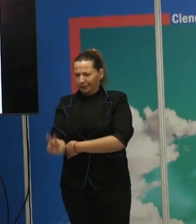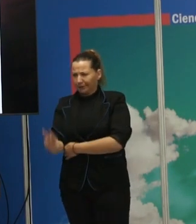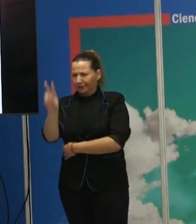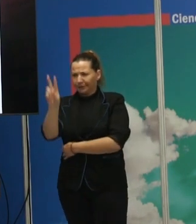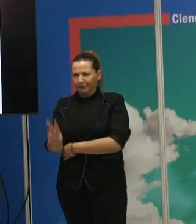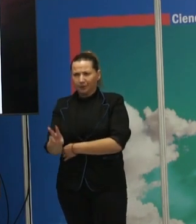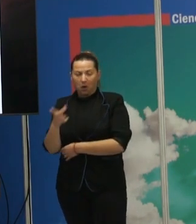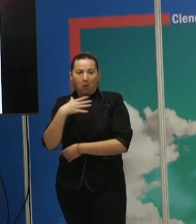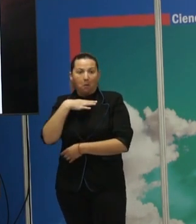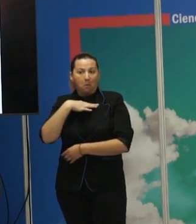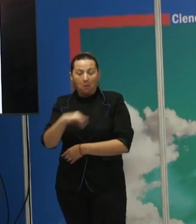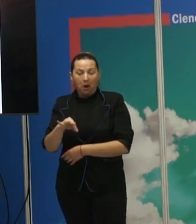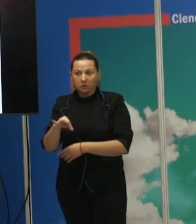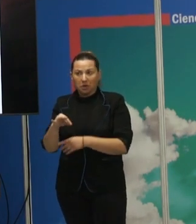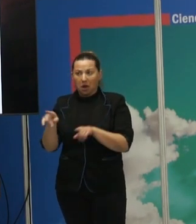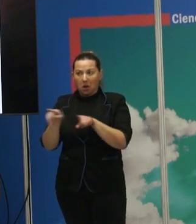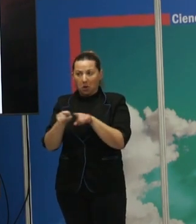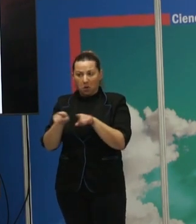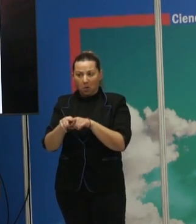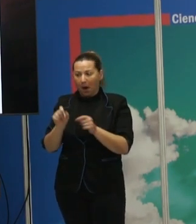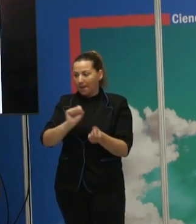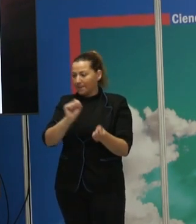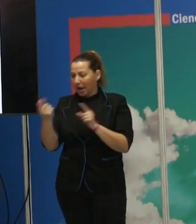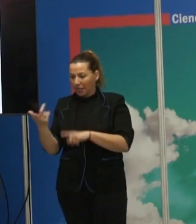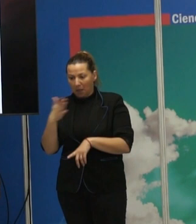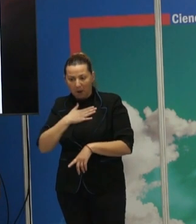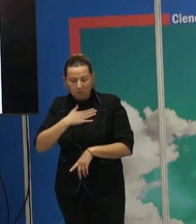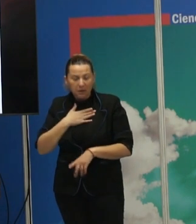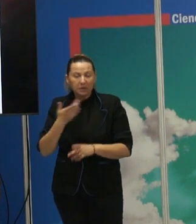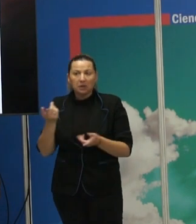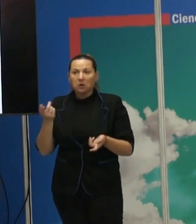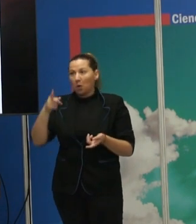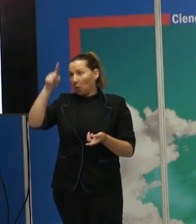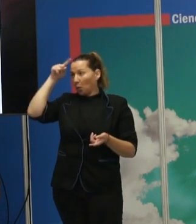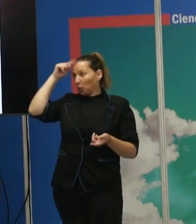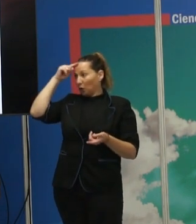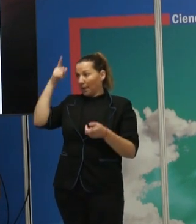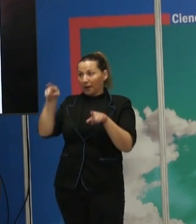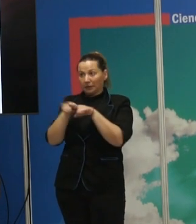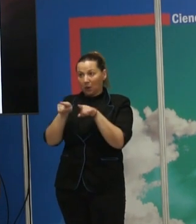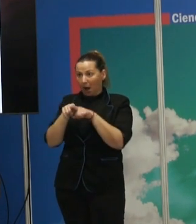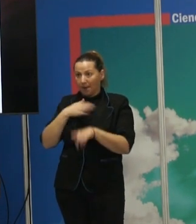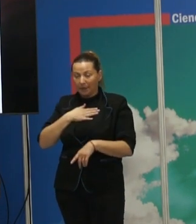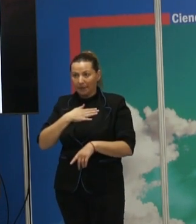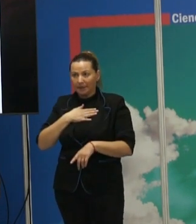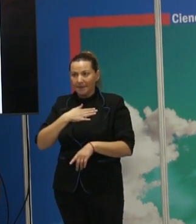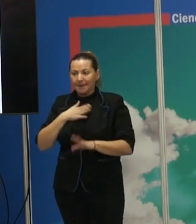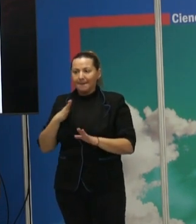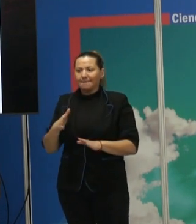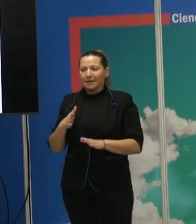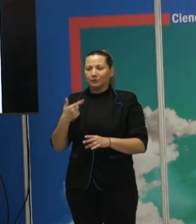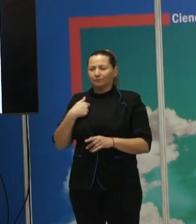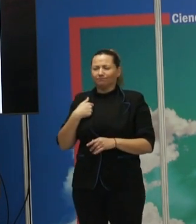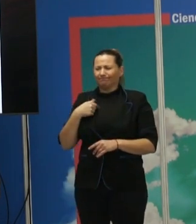mis mismos rasgos, puede ser increíblemente parecido, incluso puede ser culturalmente igual, y sin embargo que haya una frontera entre